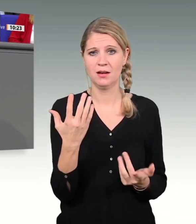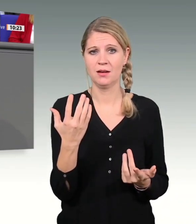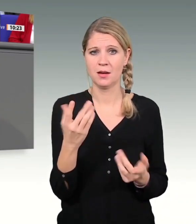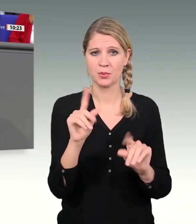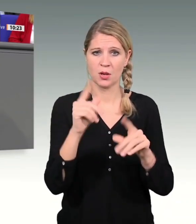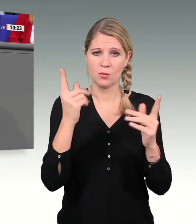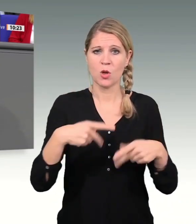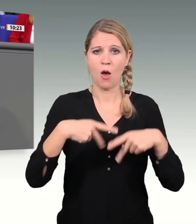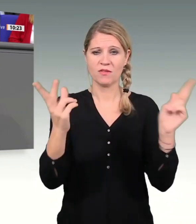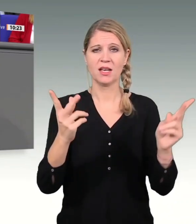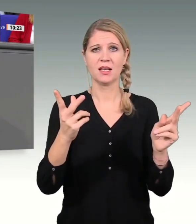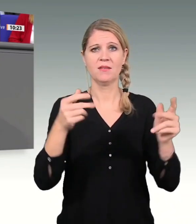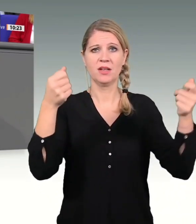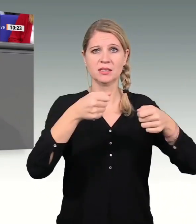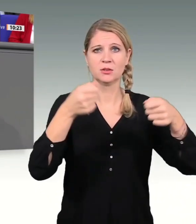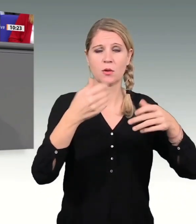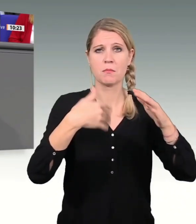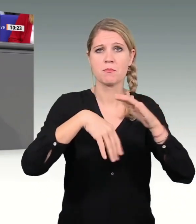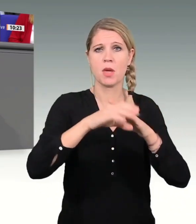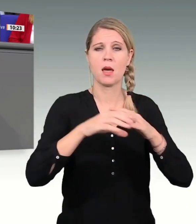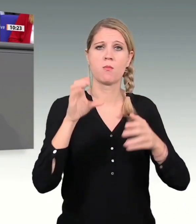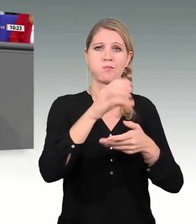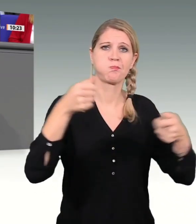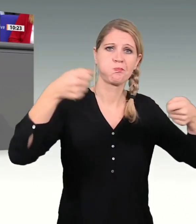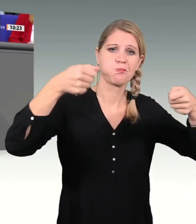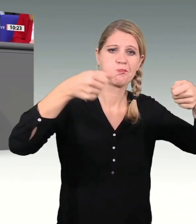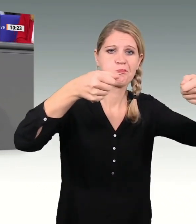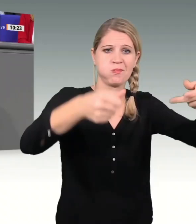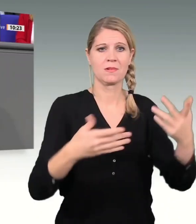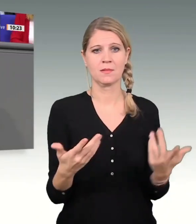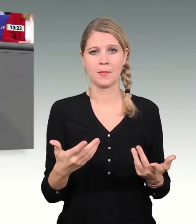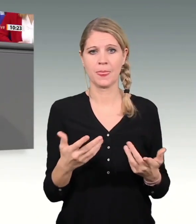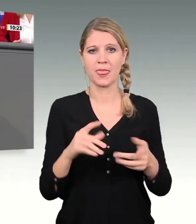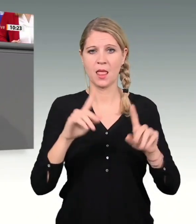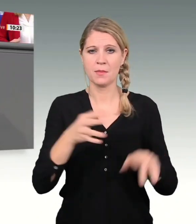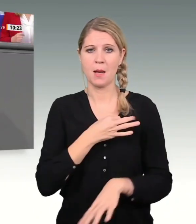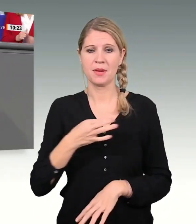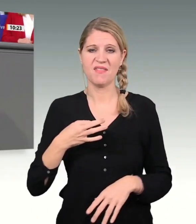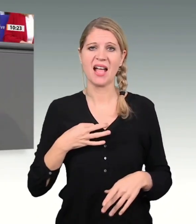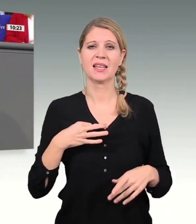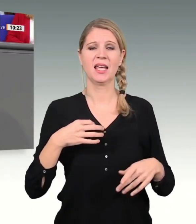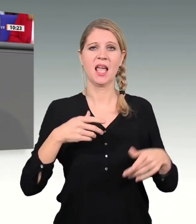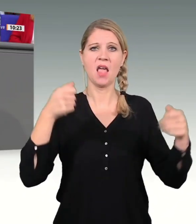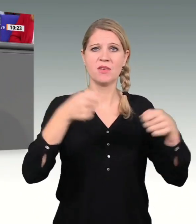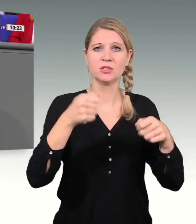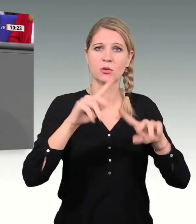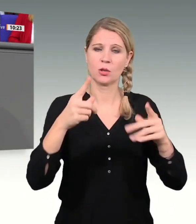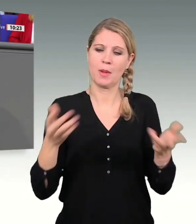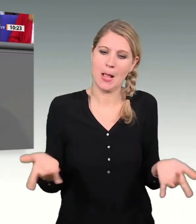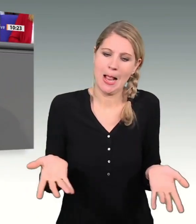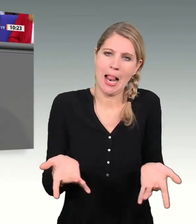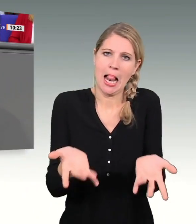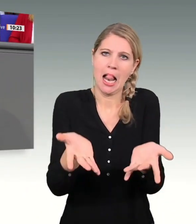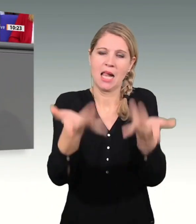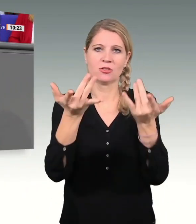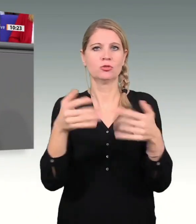verstärken und durch eine weitere Steigerung auch private Investitionen nachhaltig anstoßen. Das schafft Anreize und es